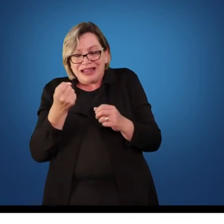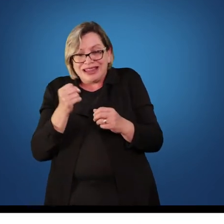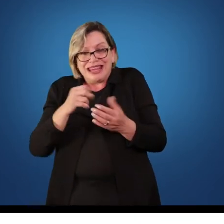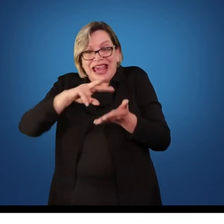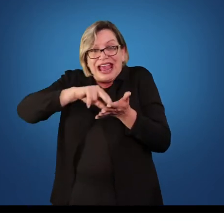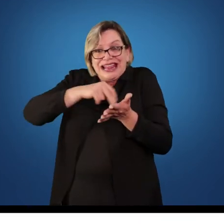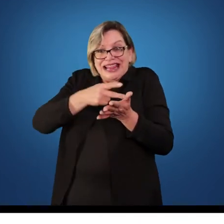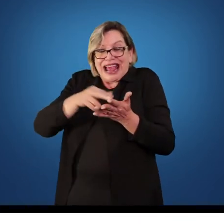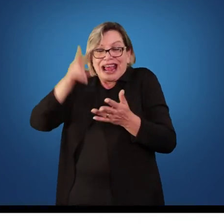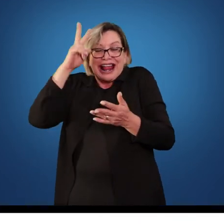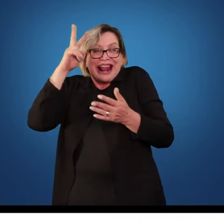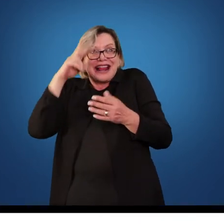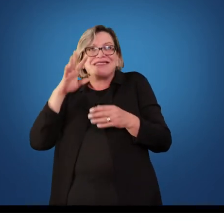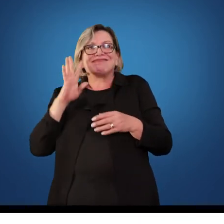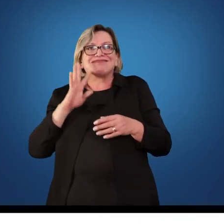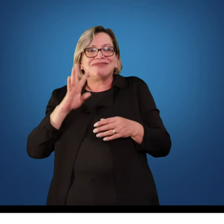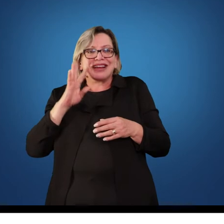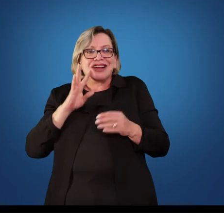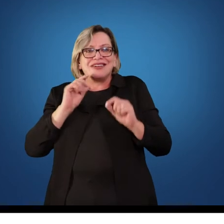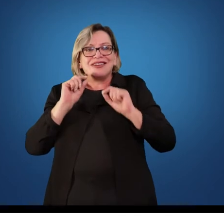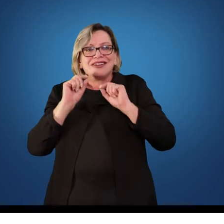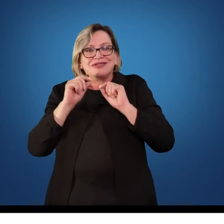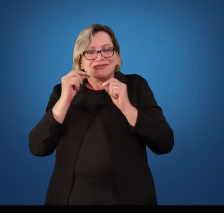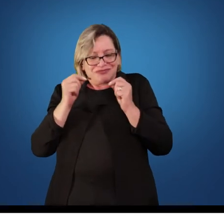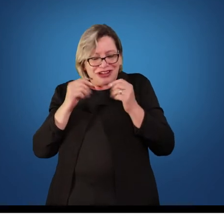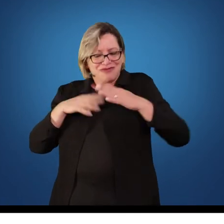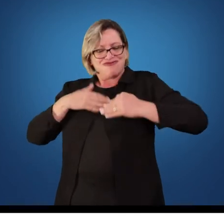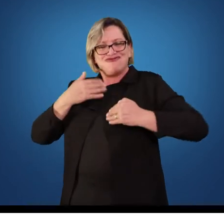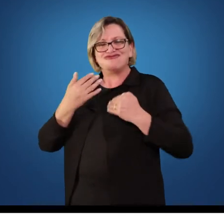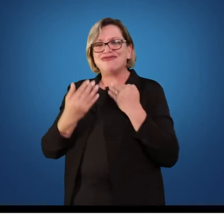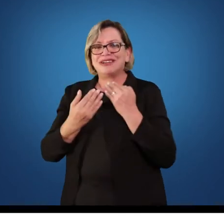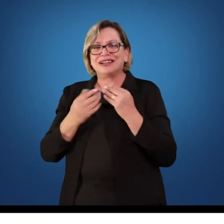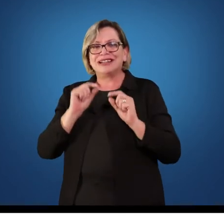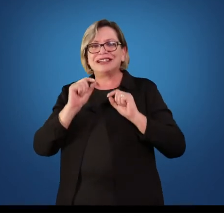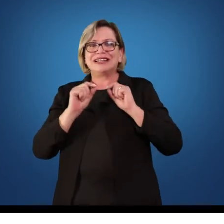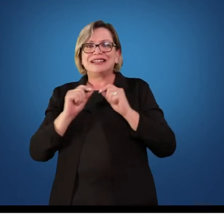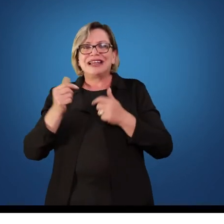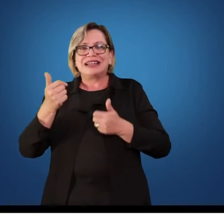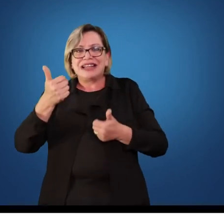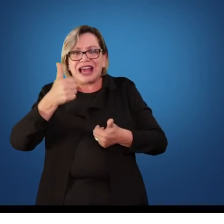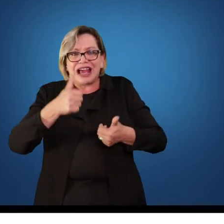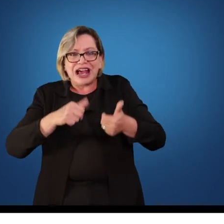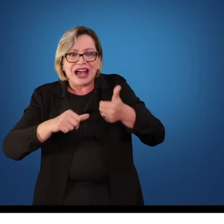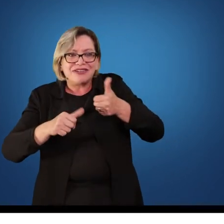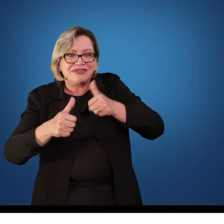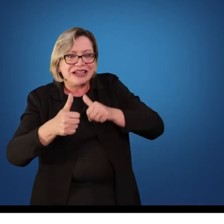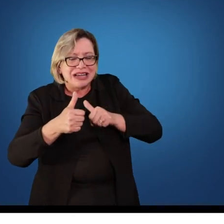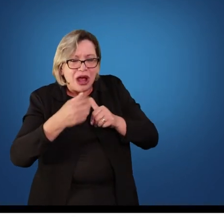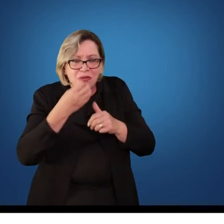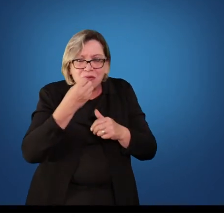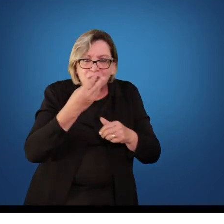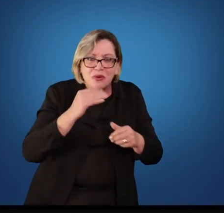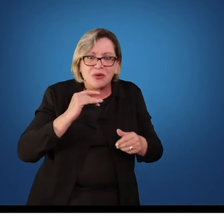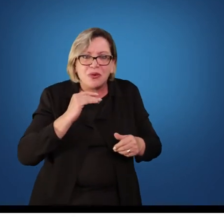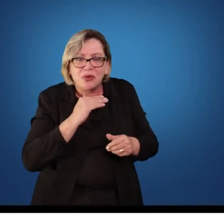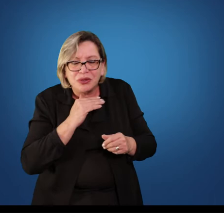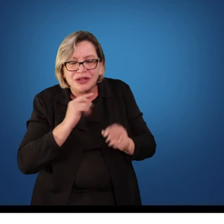desenvoltura. Quem deve ser avaliado de forma mais positiva, digamos assim? Aquele que já traz uma lembrança